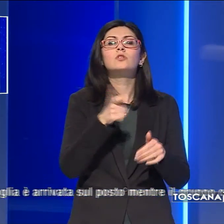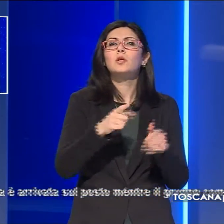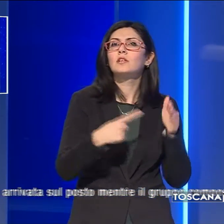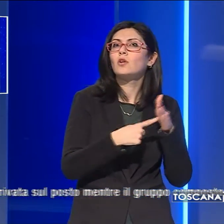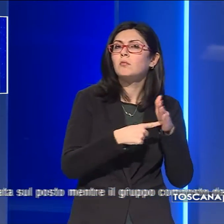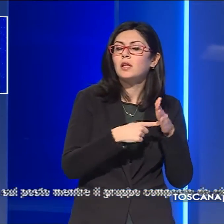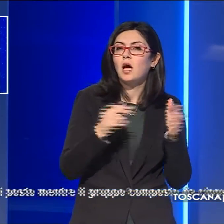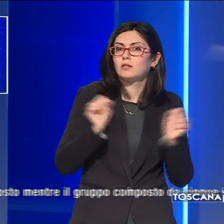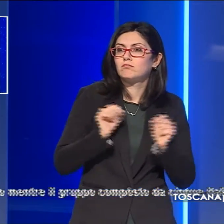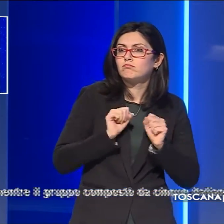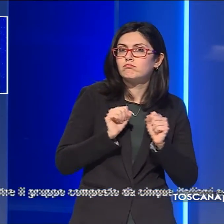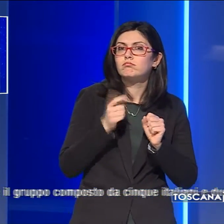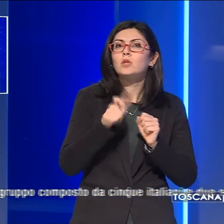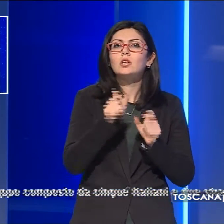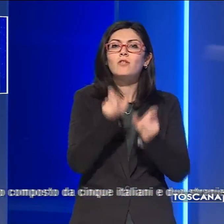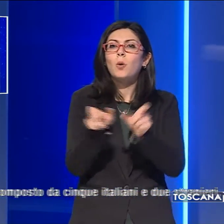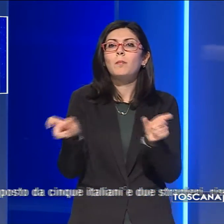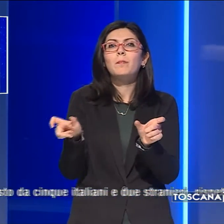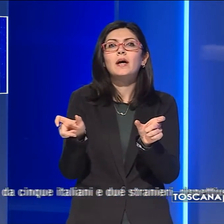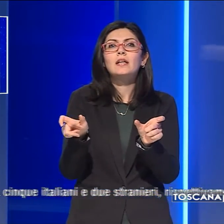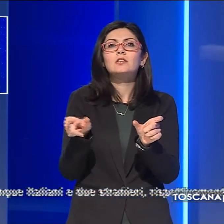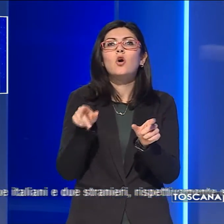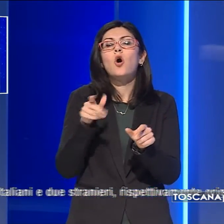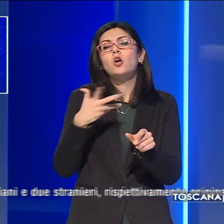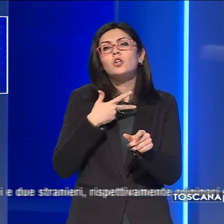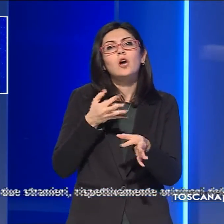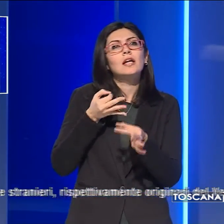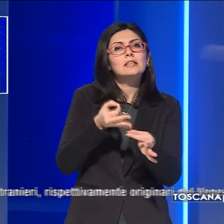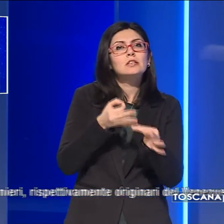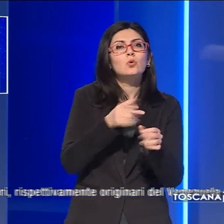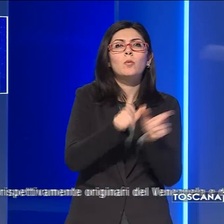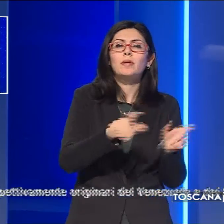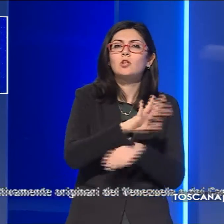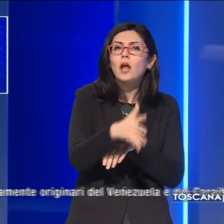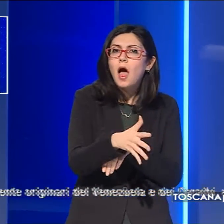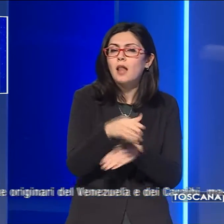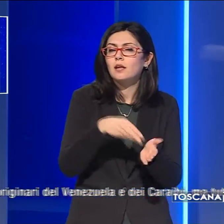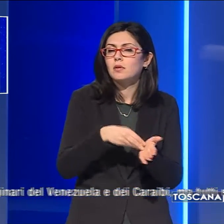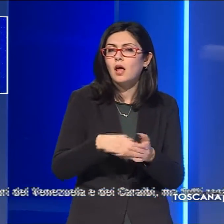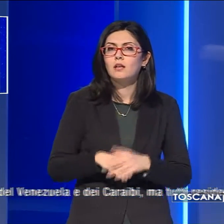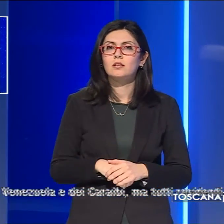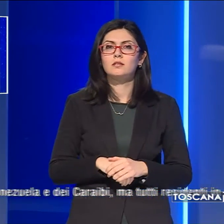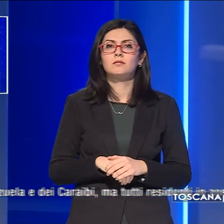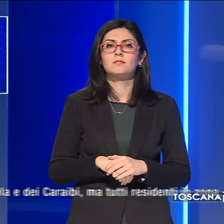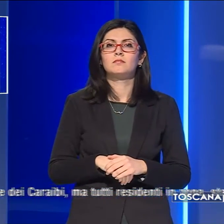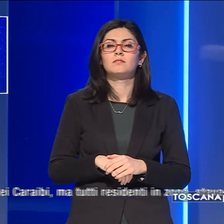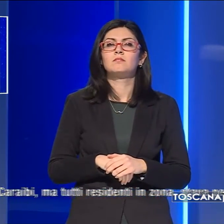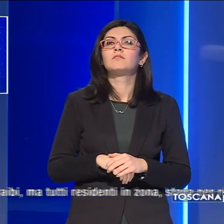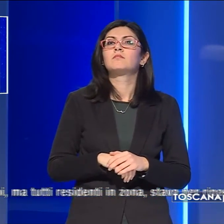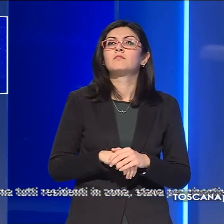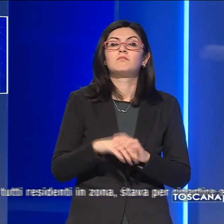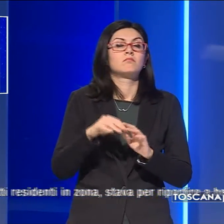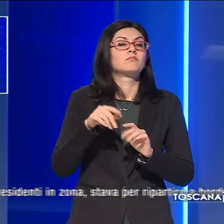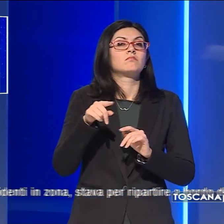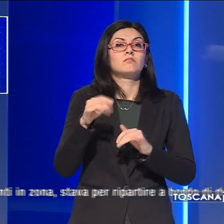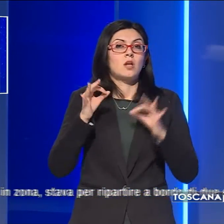per la presenza di diverse persone che stavano recando disturbo ad altre persone presenti. La pattuglia è